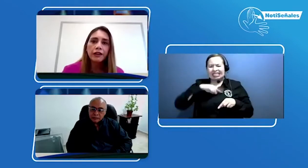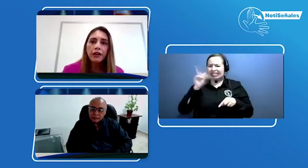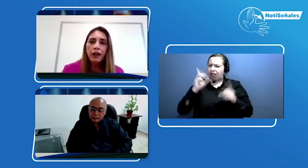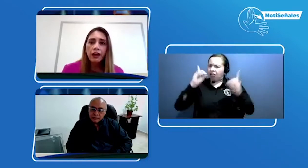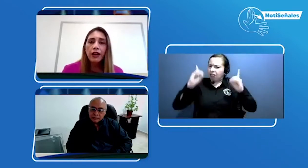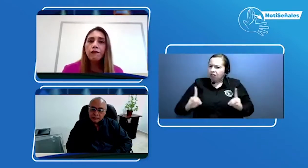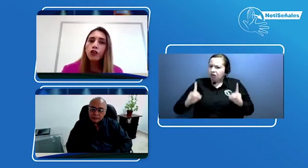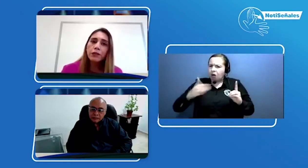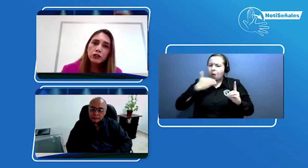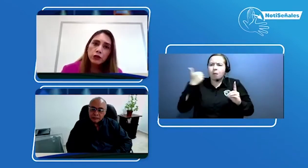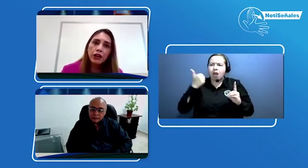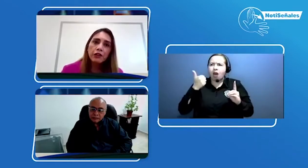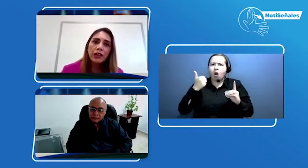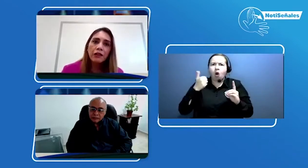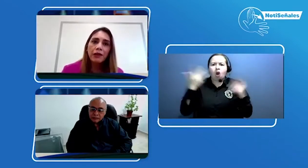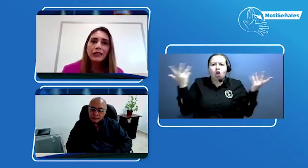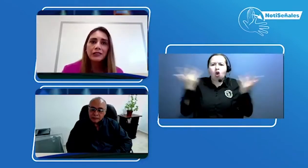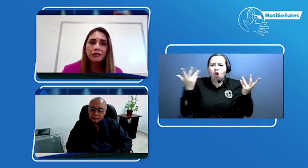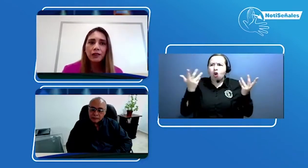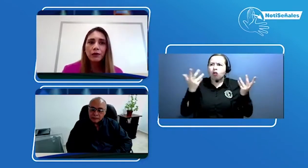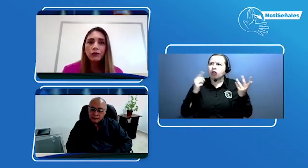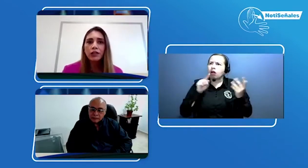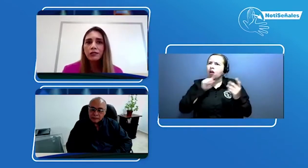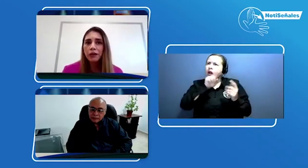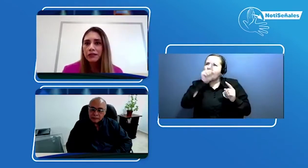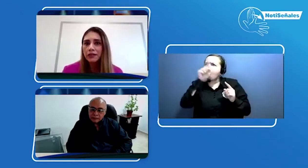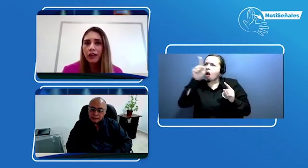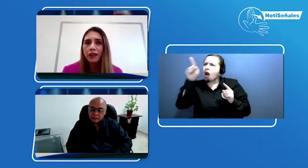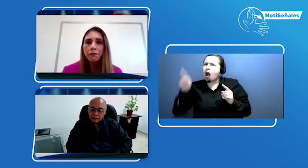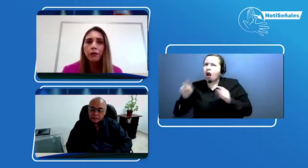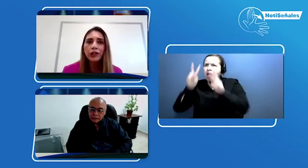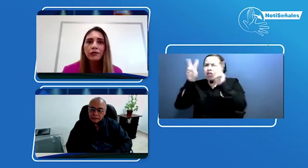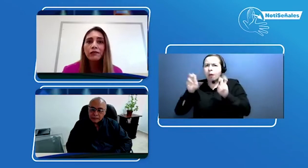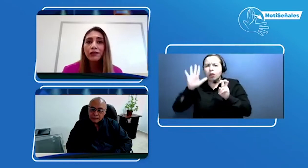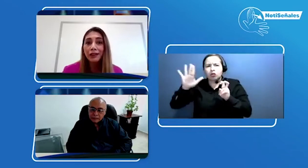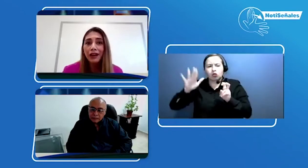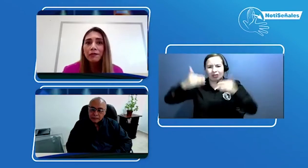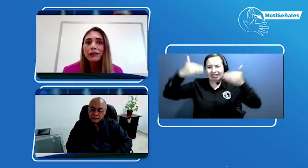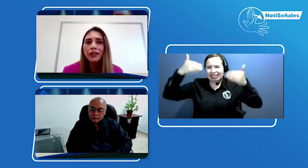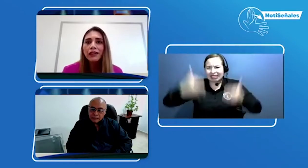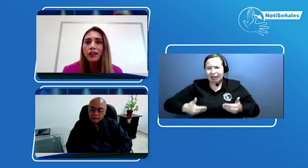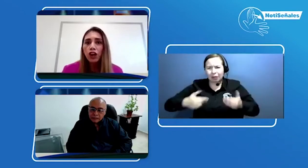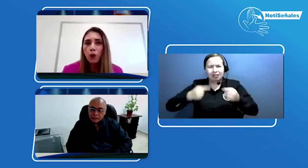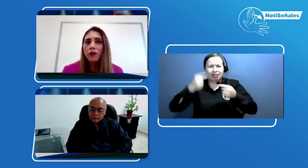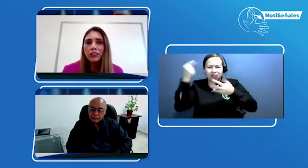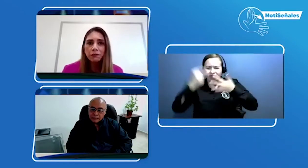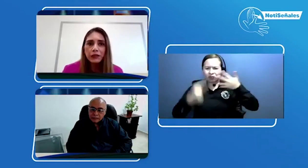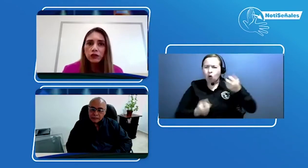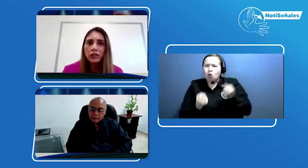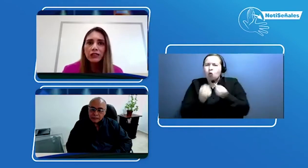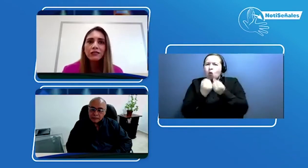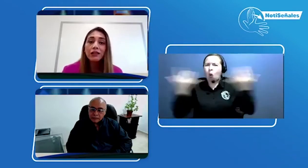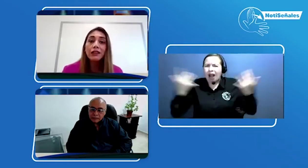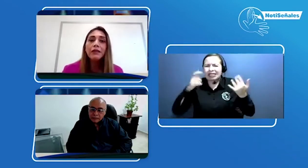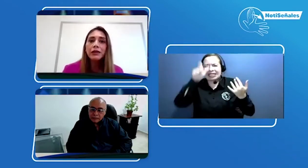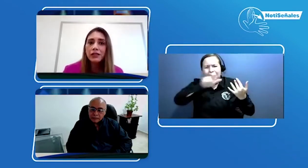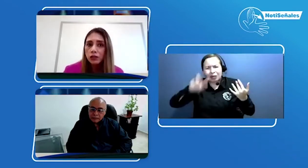la información que había del país en términos de discapacidad y poder entender realmente cuántas personas tienen limitaciones